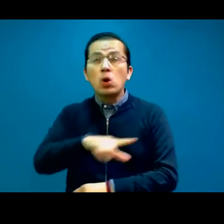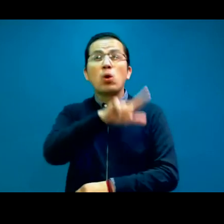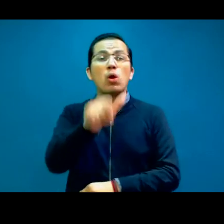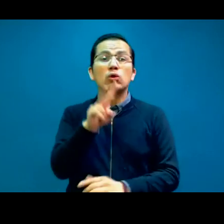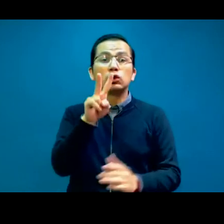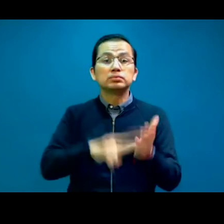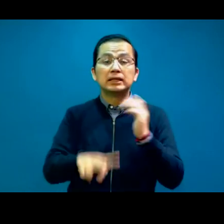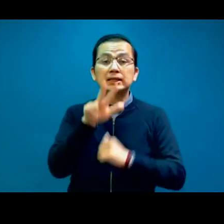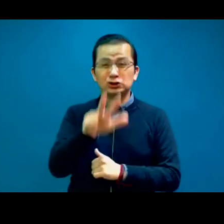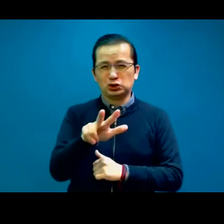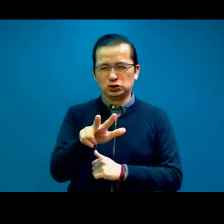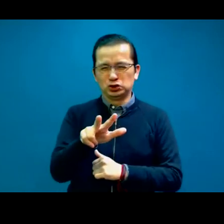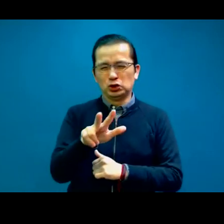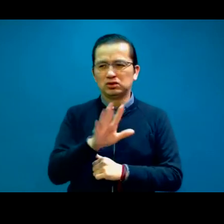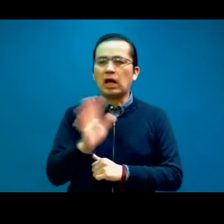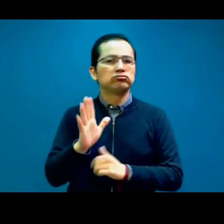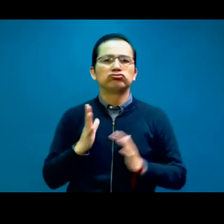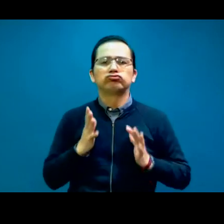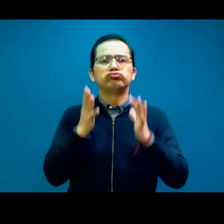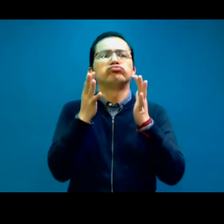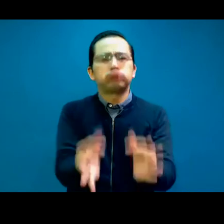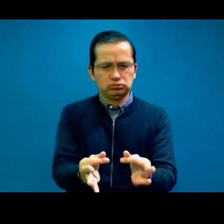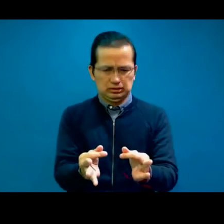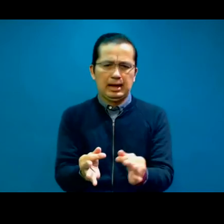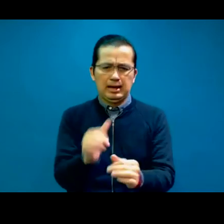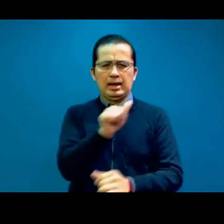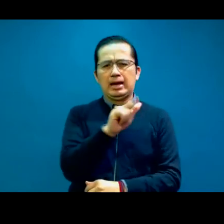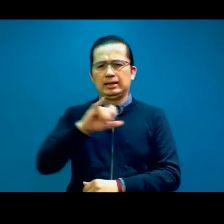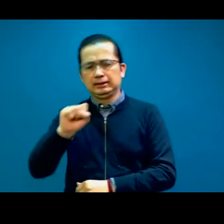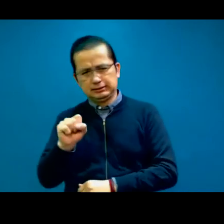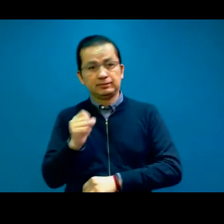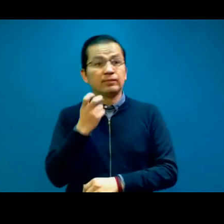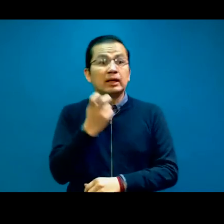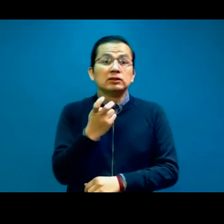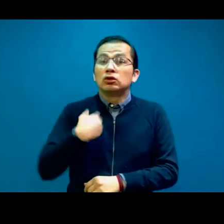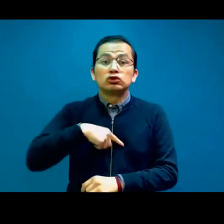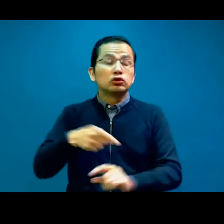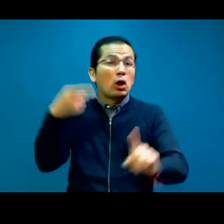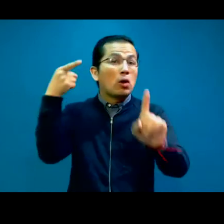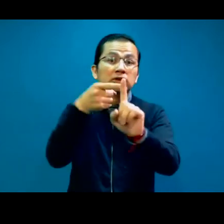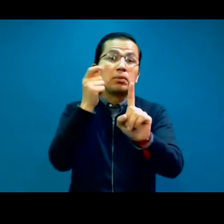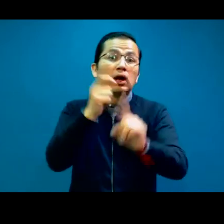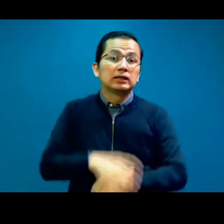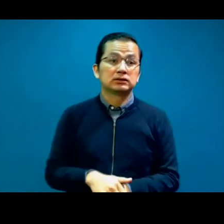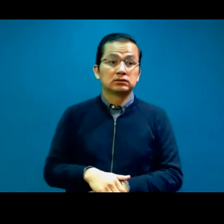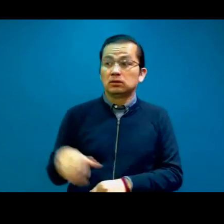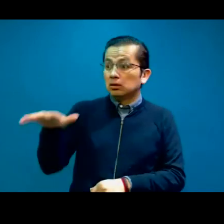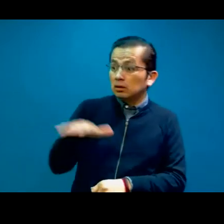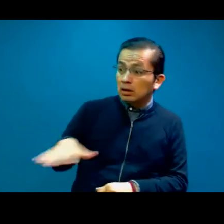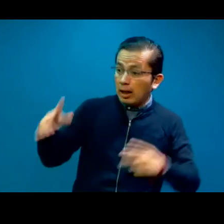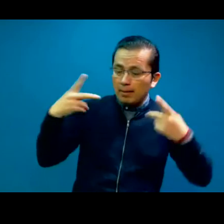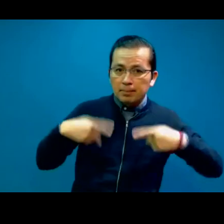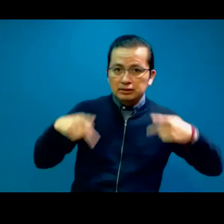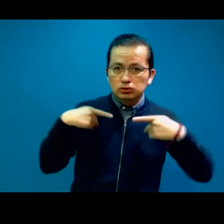AILS, con el objetivo de profesionalizar y representar a quienes ejercen la traducción y la